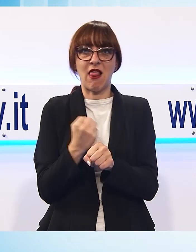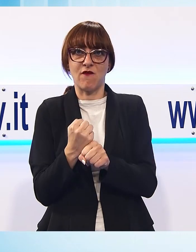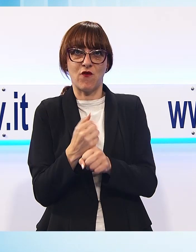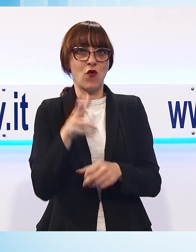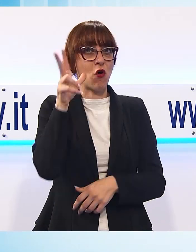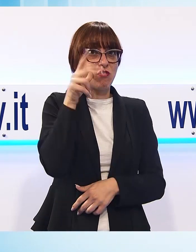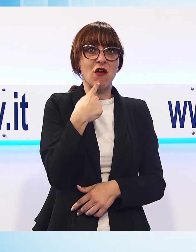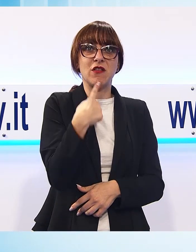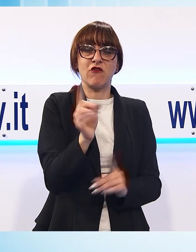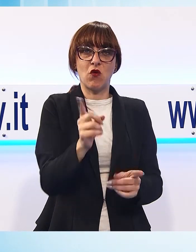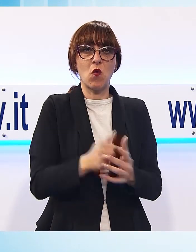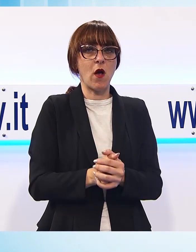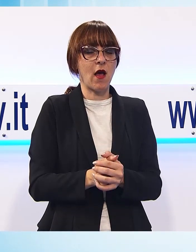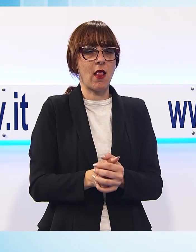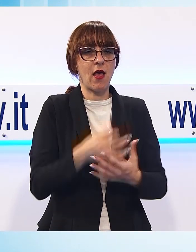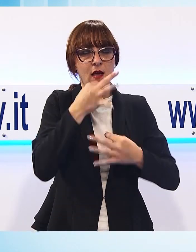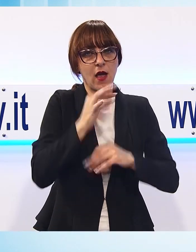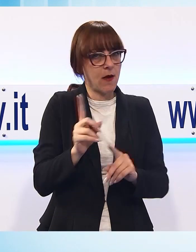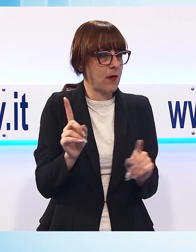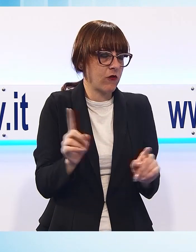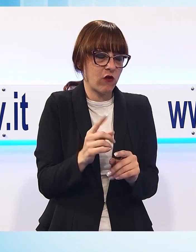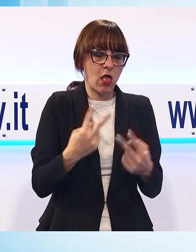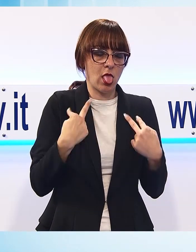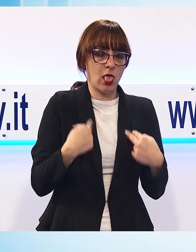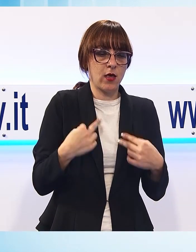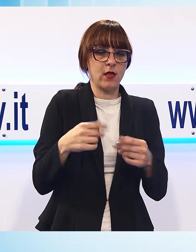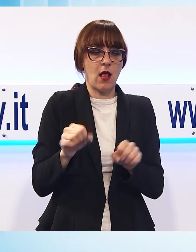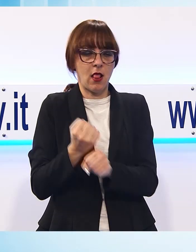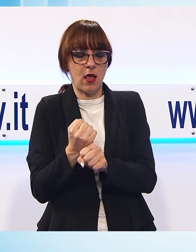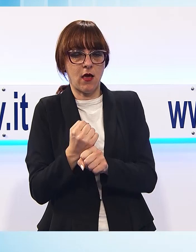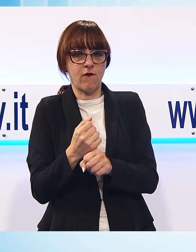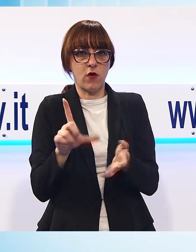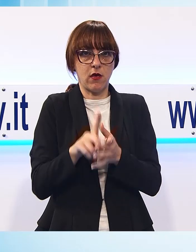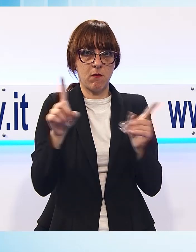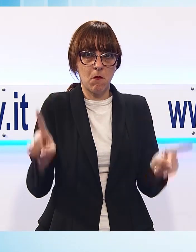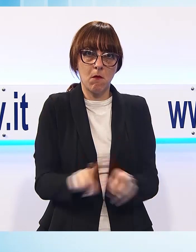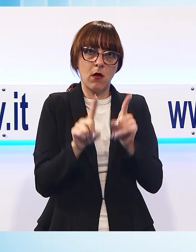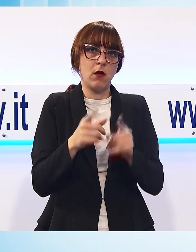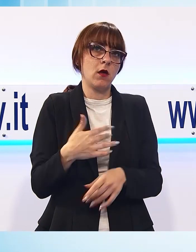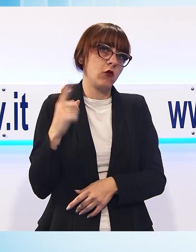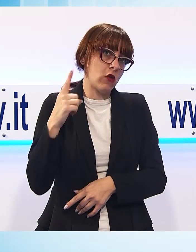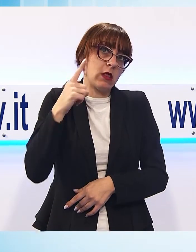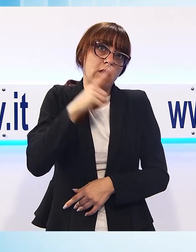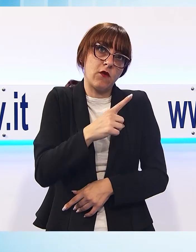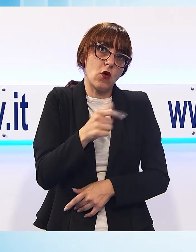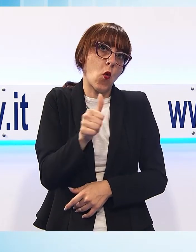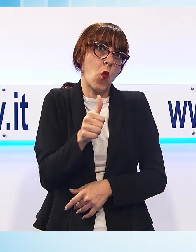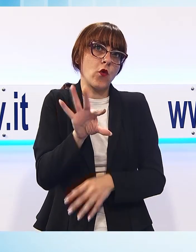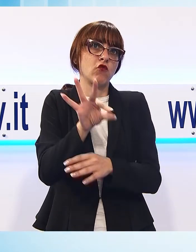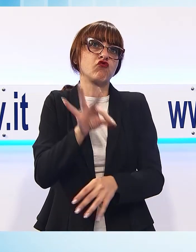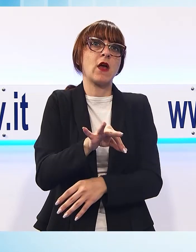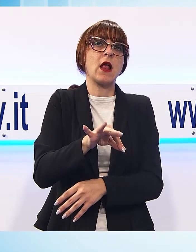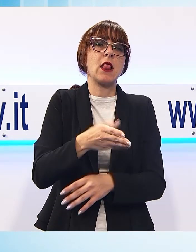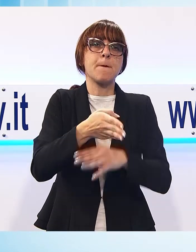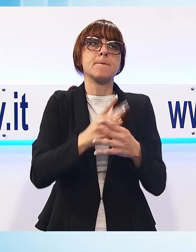dichiara che non riesce o che comunque ha difficoltà attraverso i part time. Per le pari